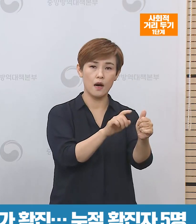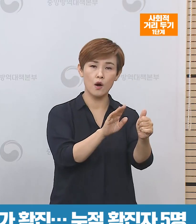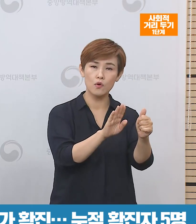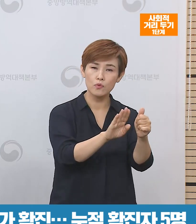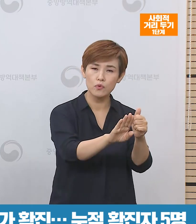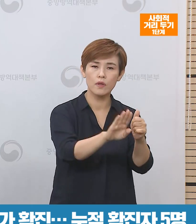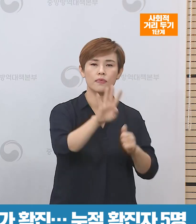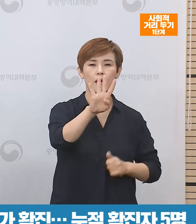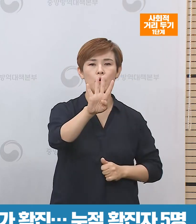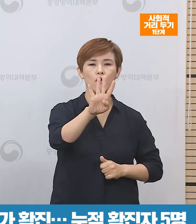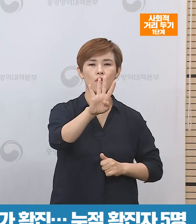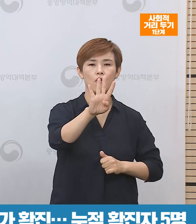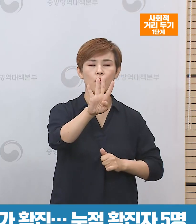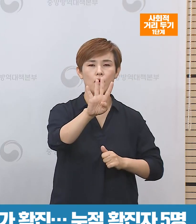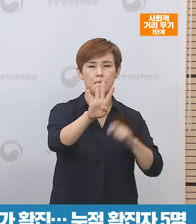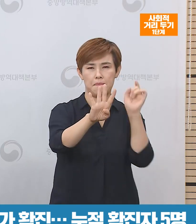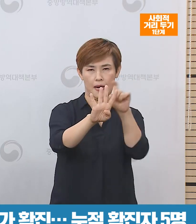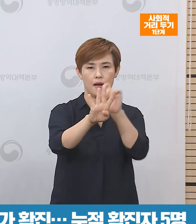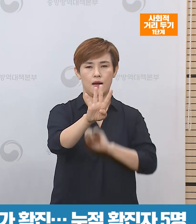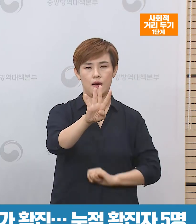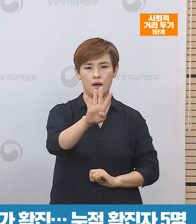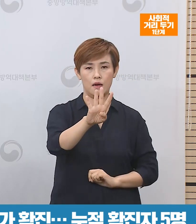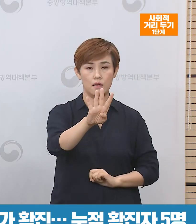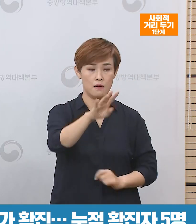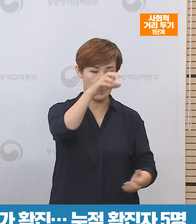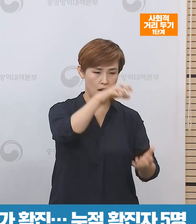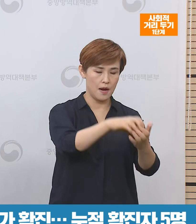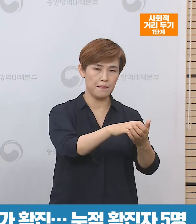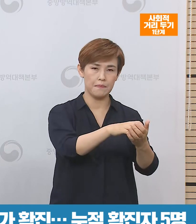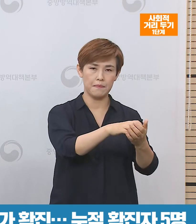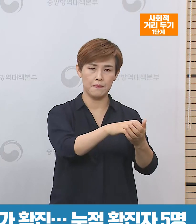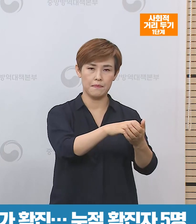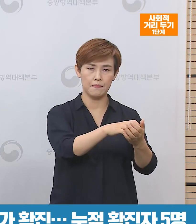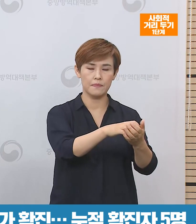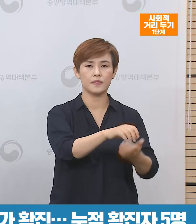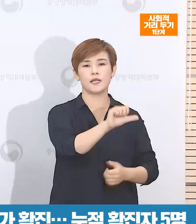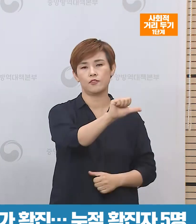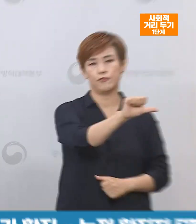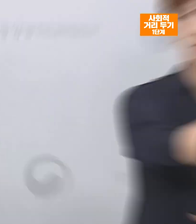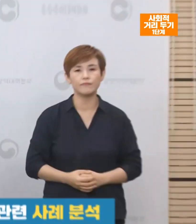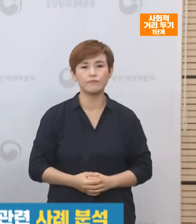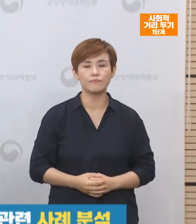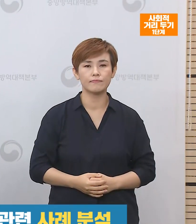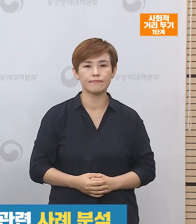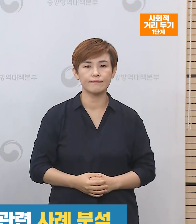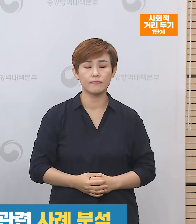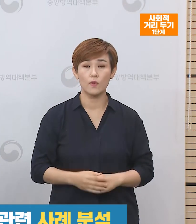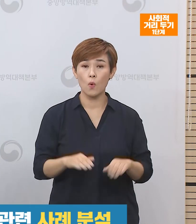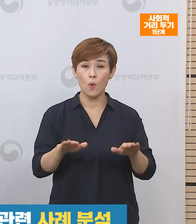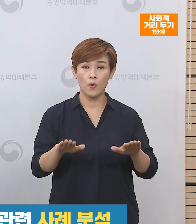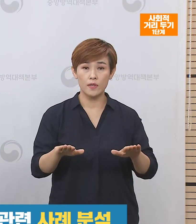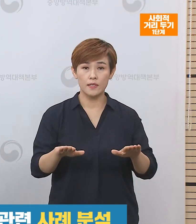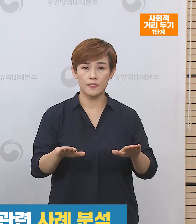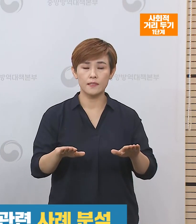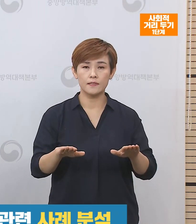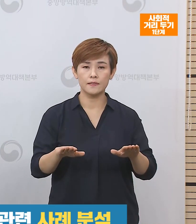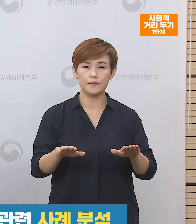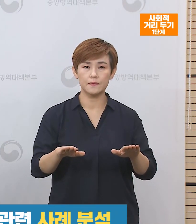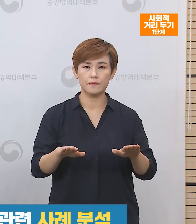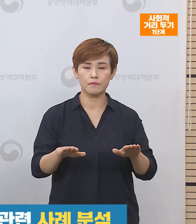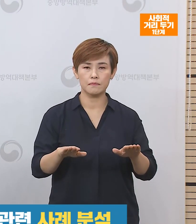4명이 추가로 확인됨으로써 총 누적 확진자는 5명입니다. 오늘은 계속